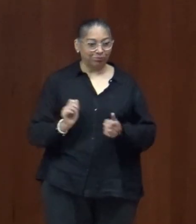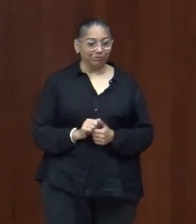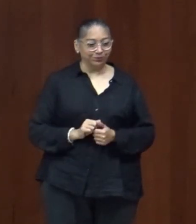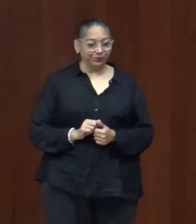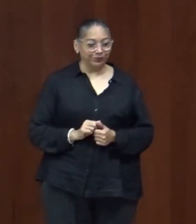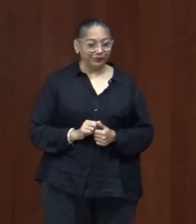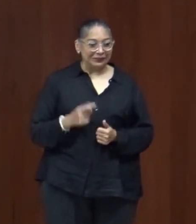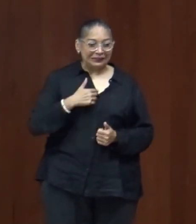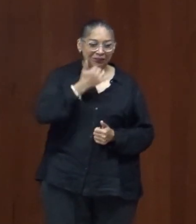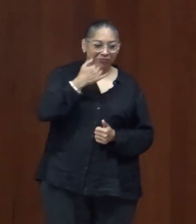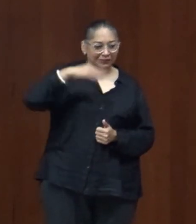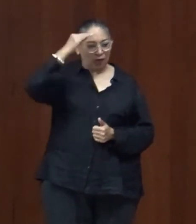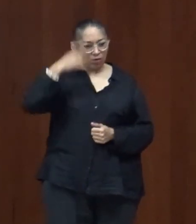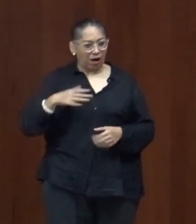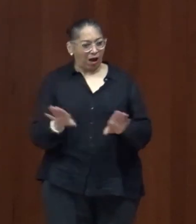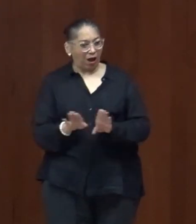fácil